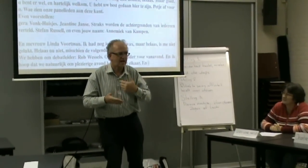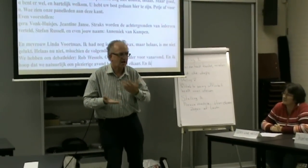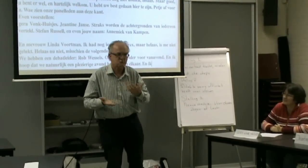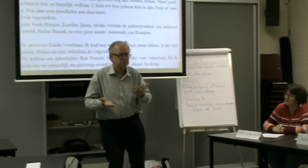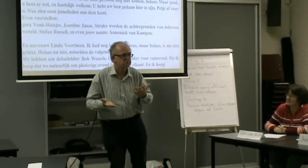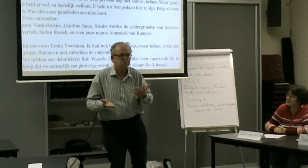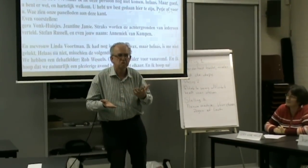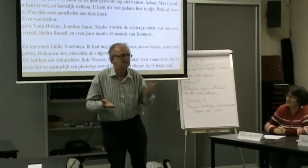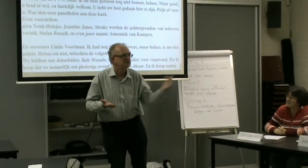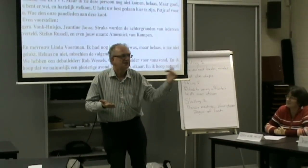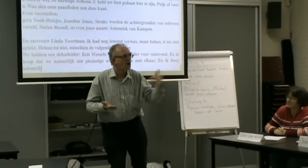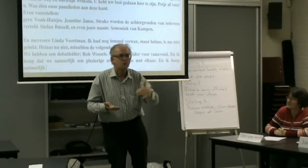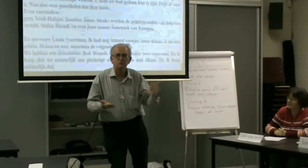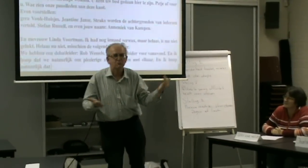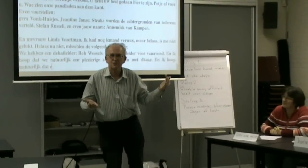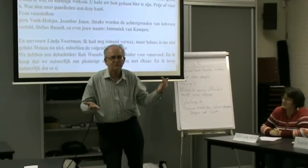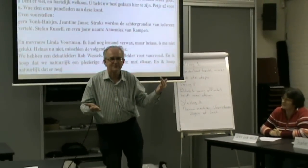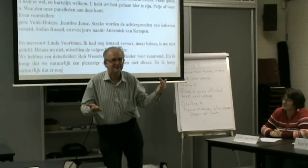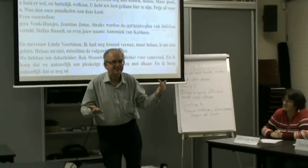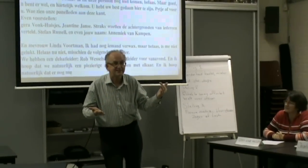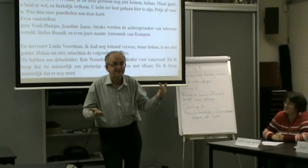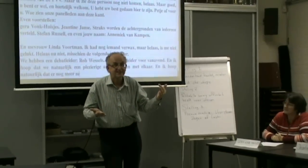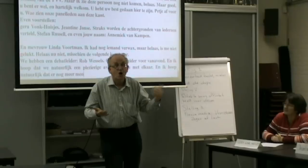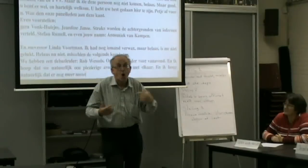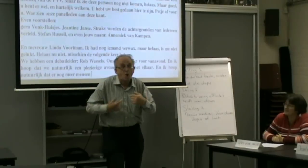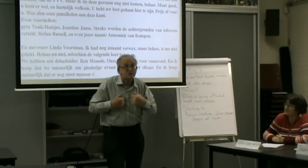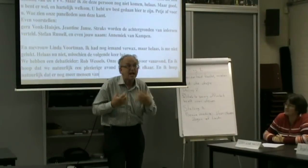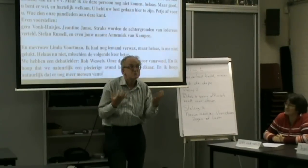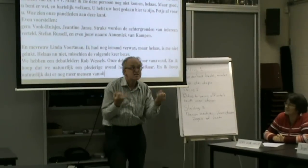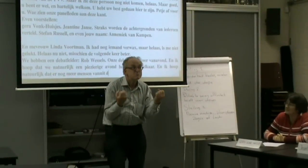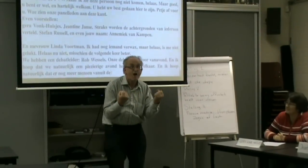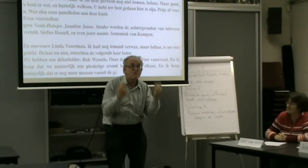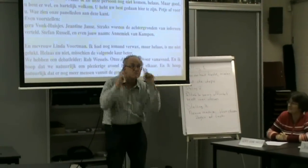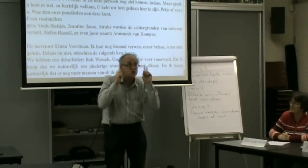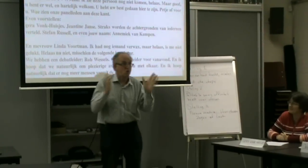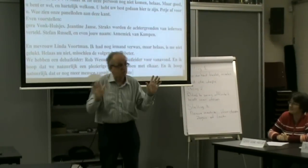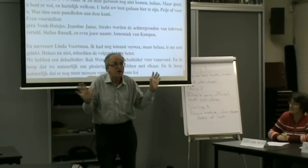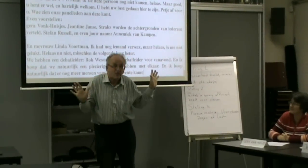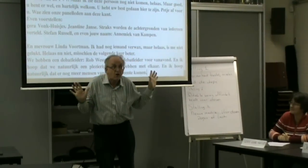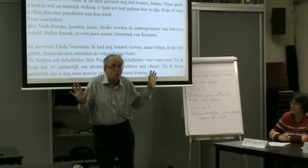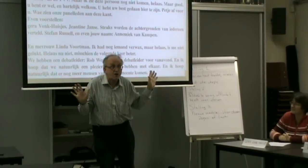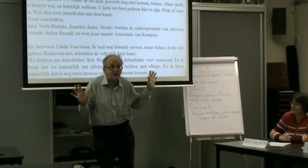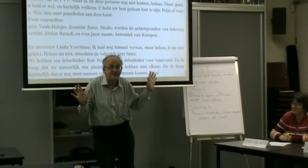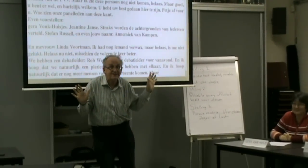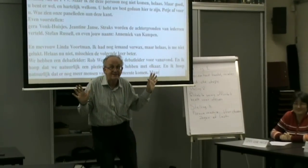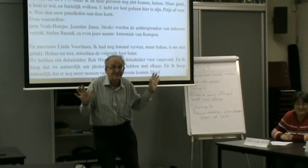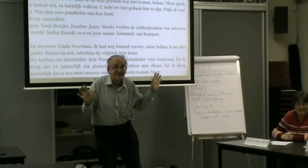mensen naar geleden komen. Maar helaas. Misschien zijn ze bang geworden. Dat